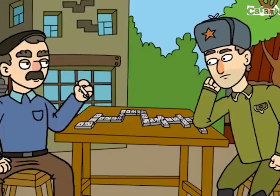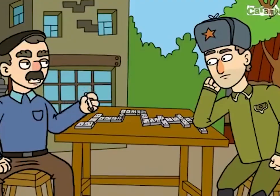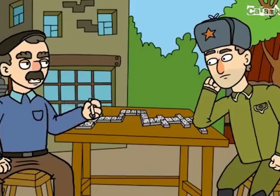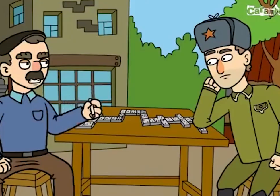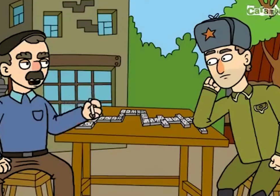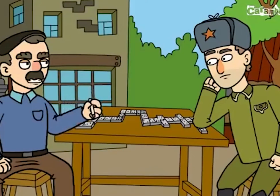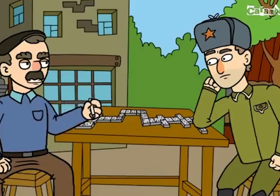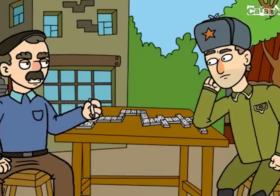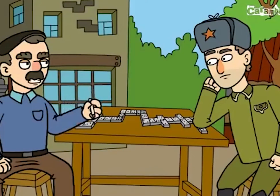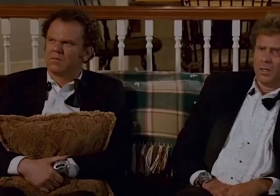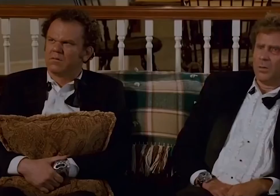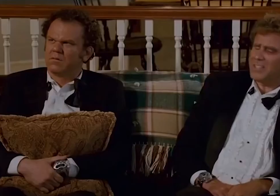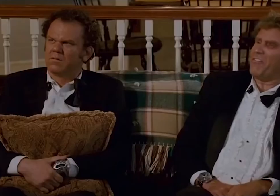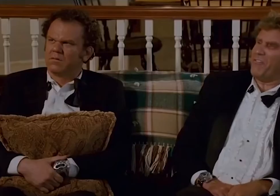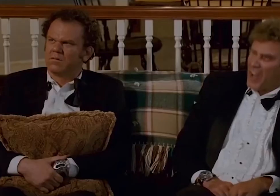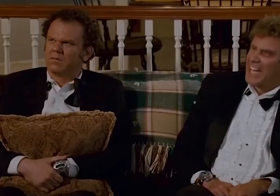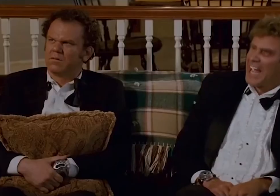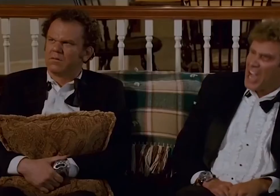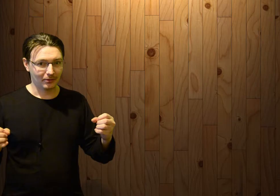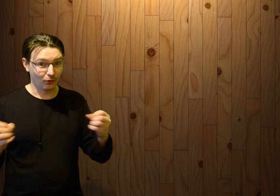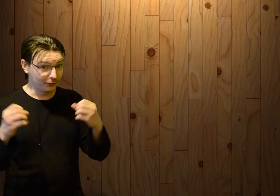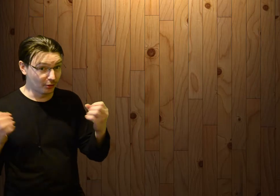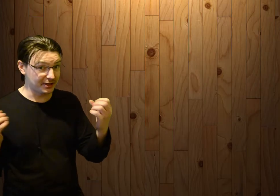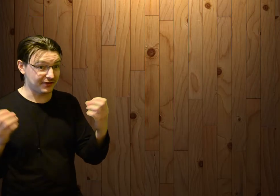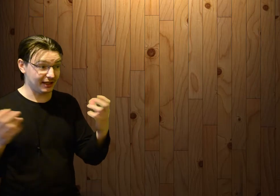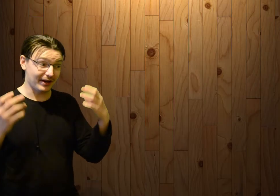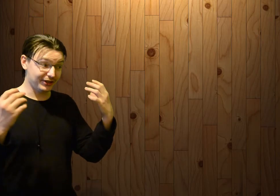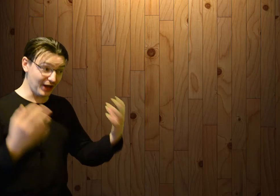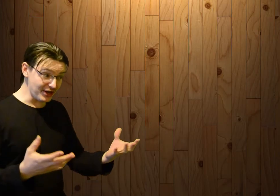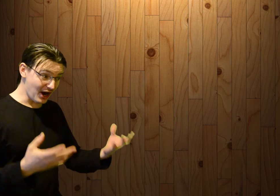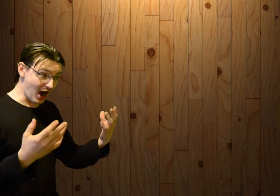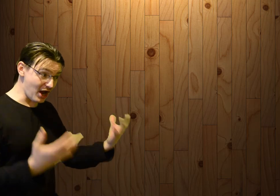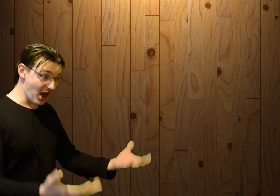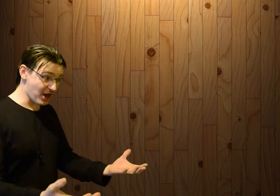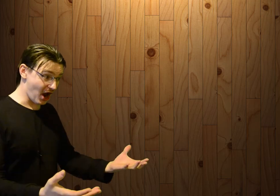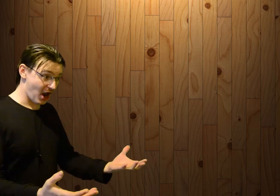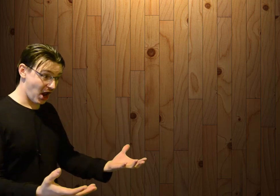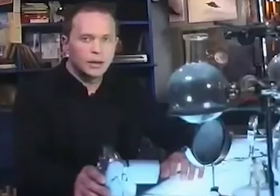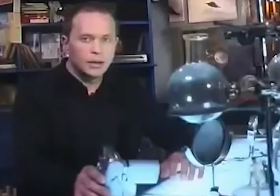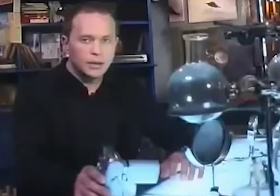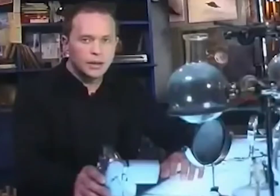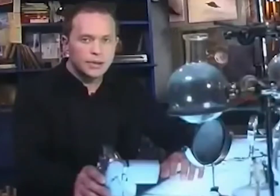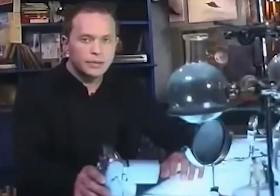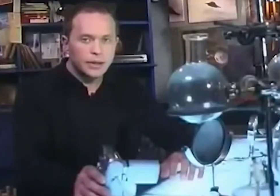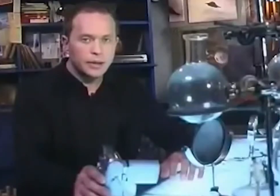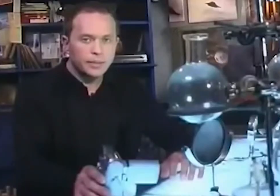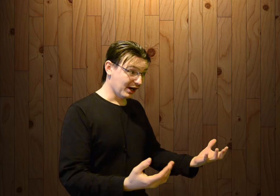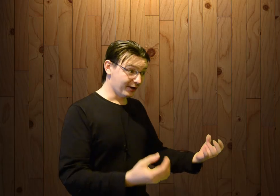Мне кажется, ты пиздишь. А какого хрена? Ну вдумайтесь, слова. День Оленя! Сильное заявление. И